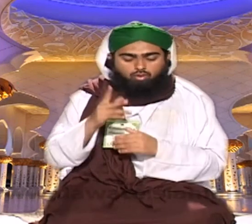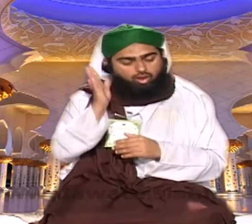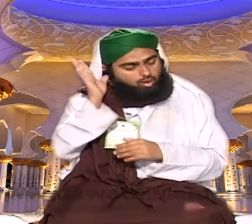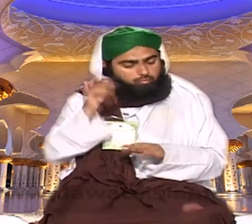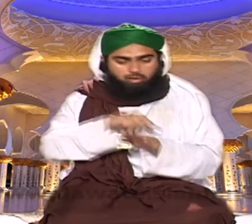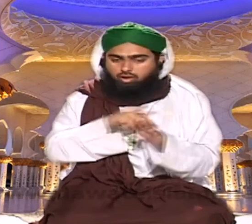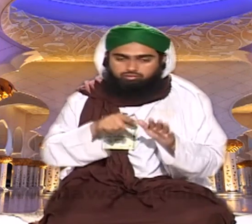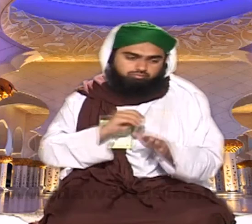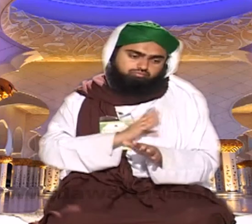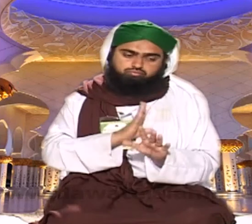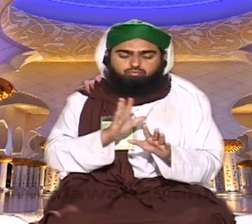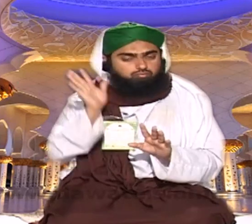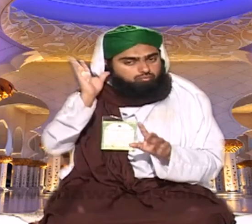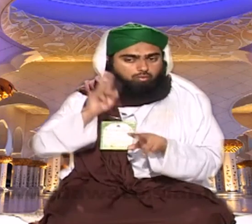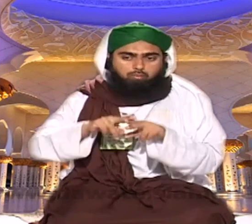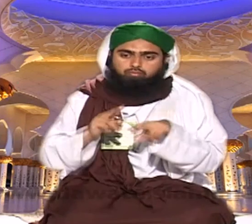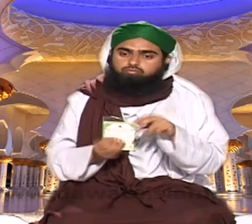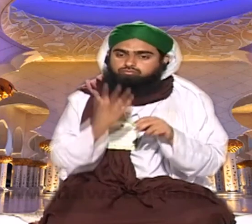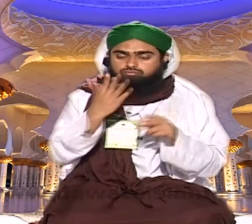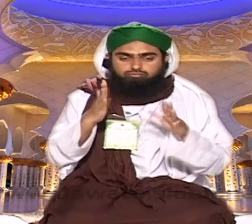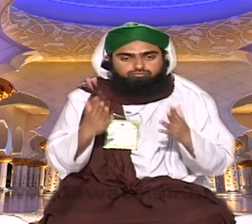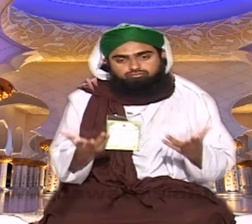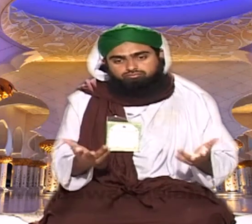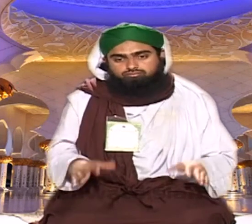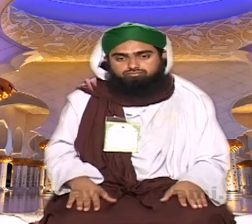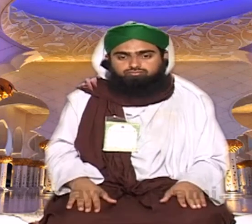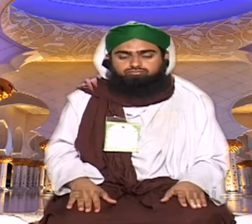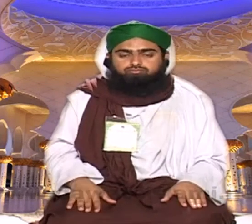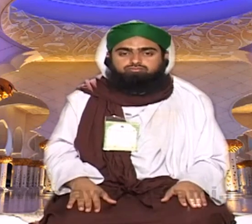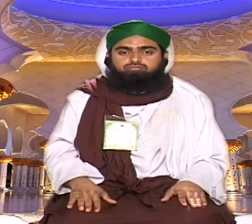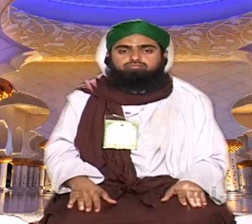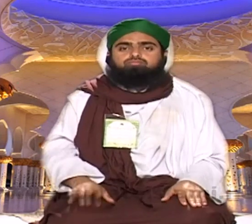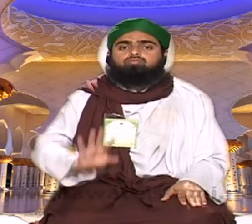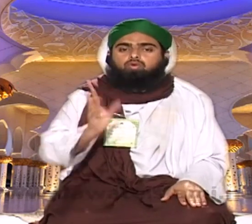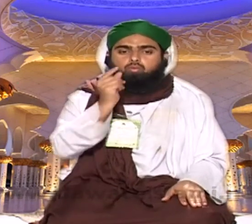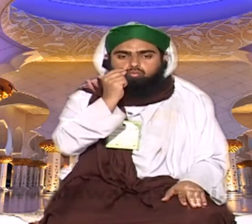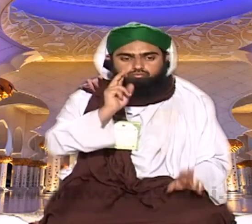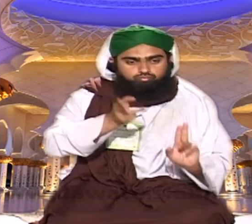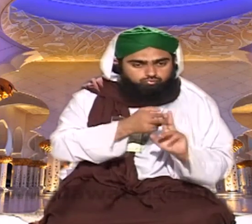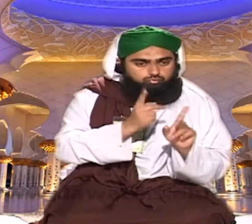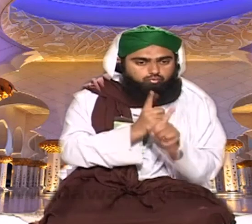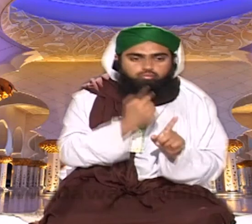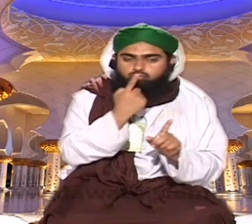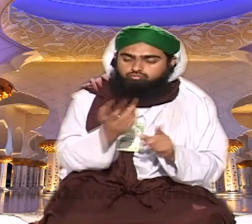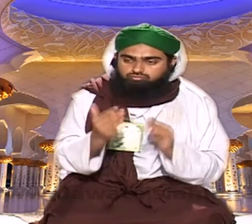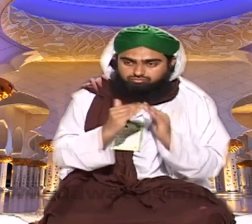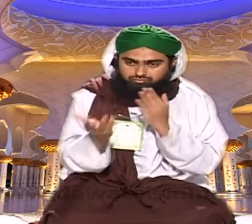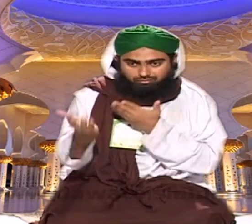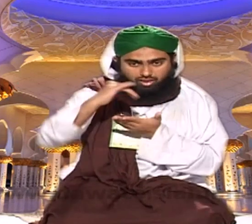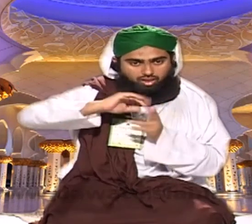پڑھتا نماز پڑھتے ہیں تو فجر میں کوئی نہیں اٹھتا یہ سے بھی ہے بھاگل تو اچھا یہ بھی صورت نہیں تو کسی دوست کو کہہ دیں کہ وہ نماز کے